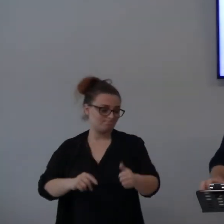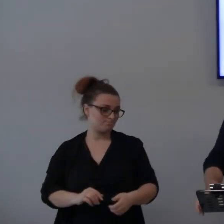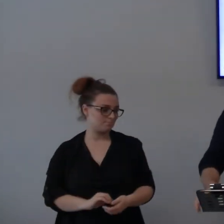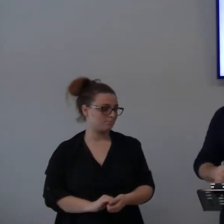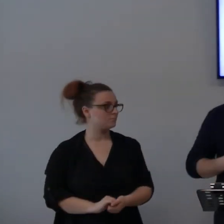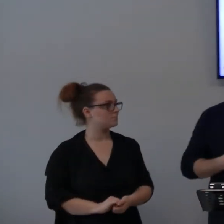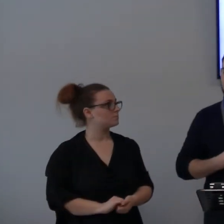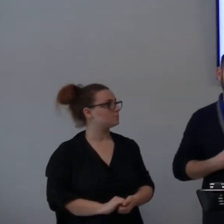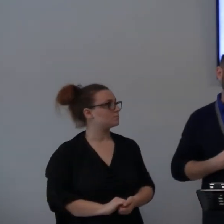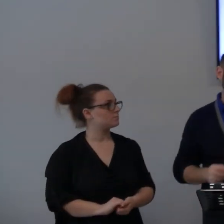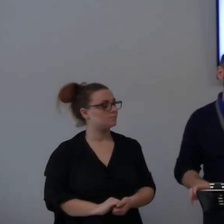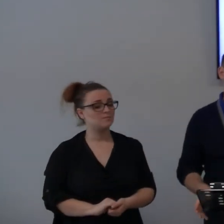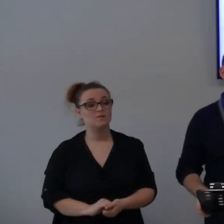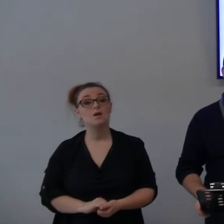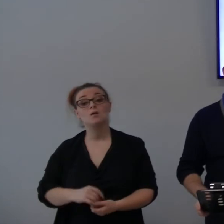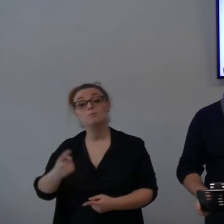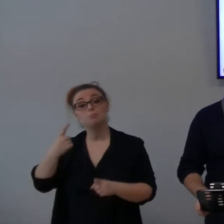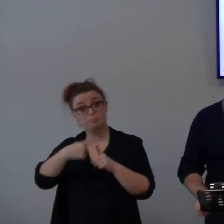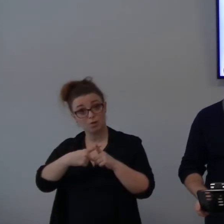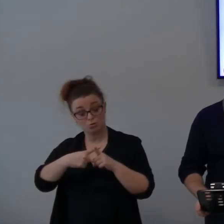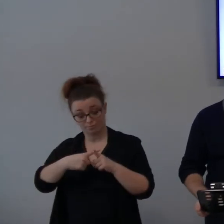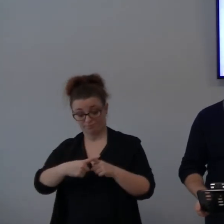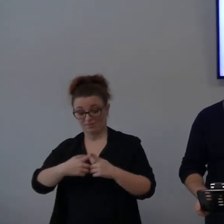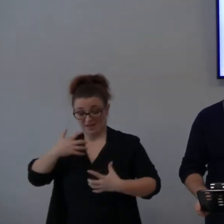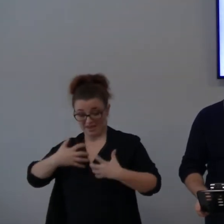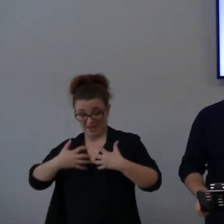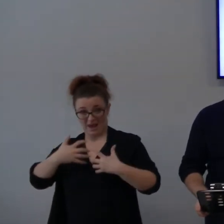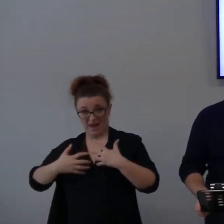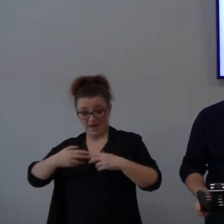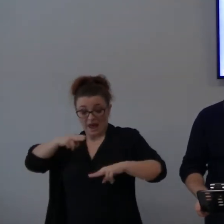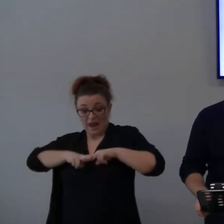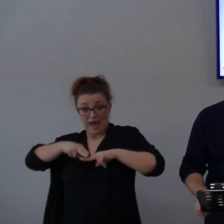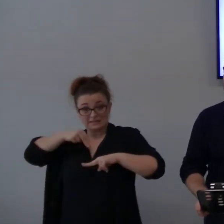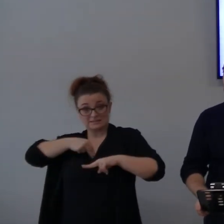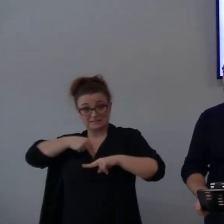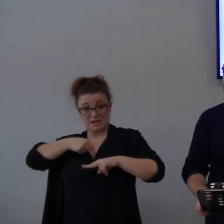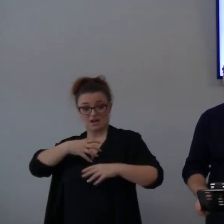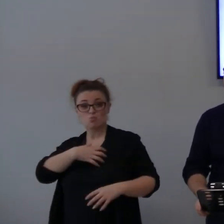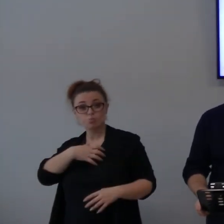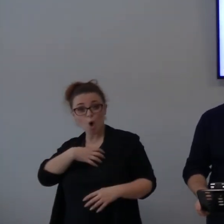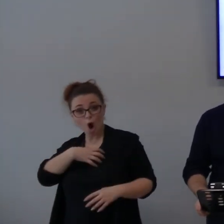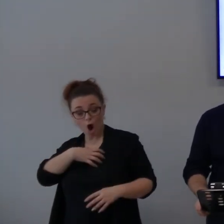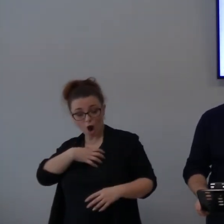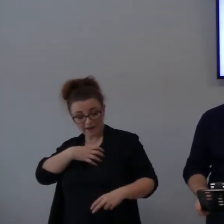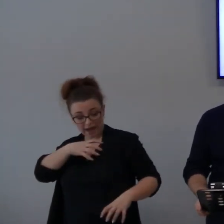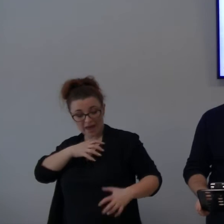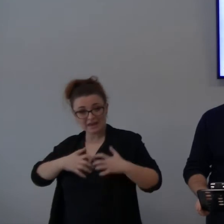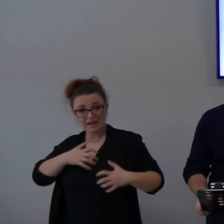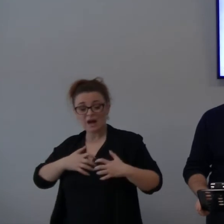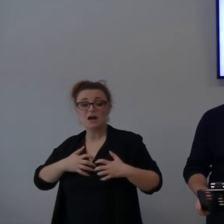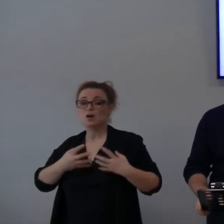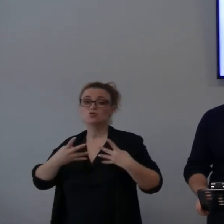E se noi conserviamo ira nel nostro cuore, non stiamo rendendo gloria e gloria al Signore.